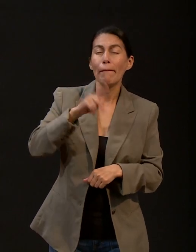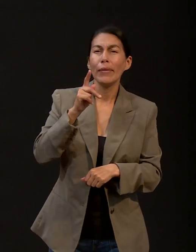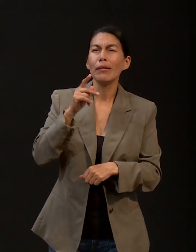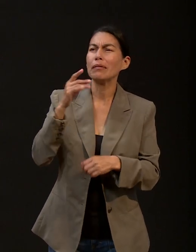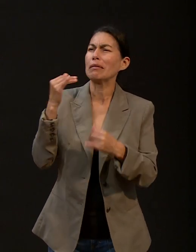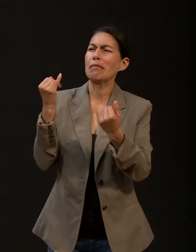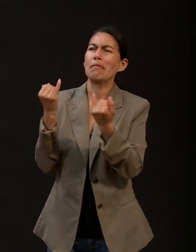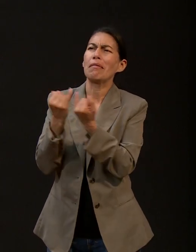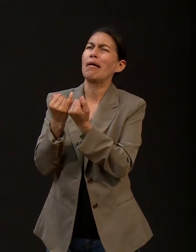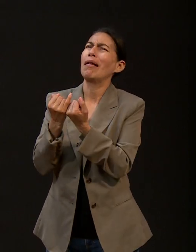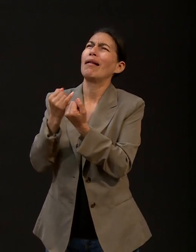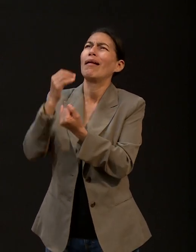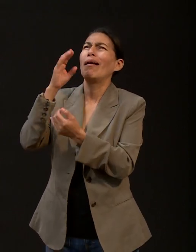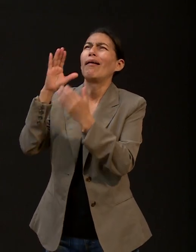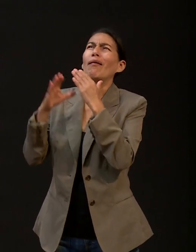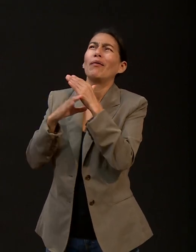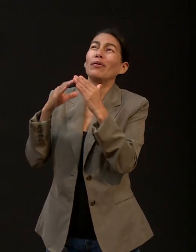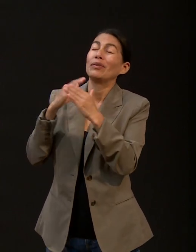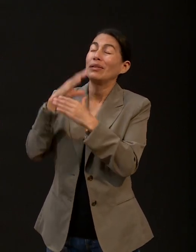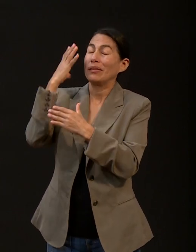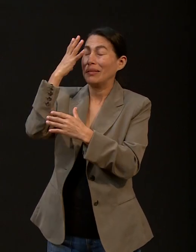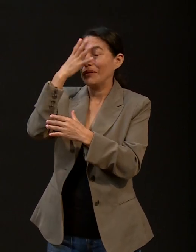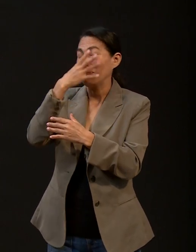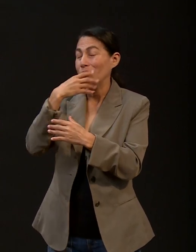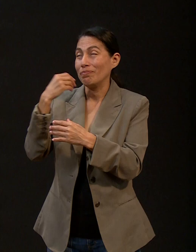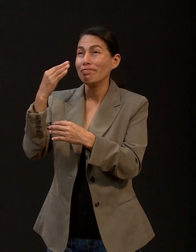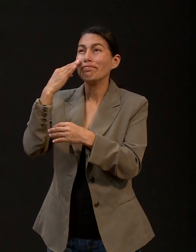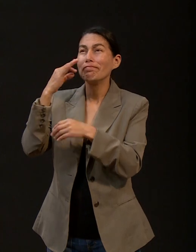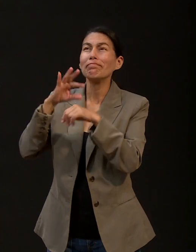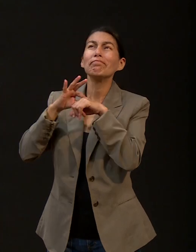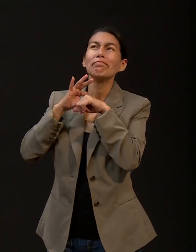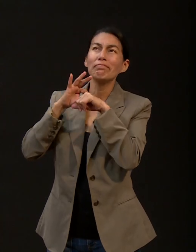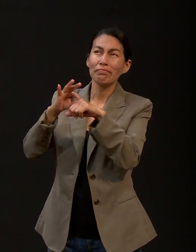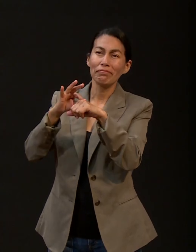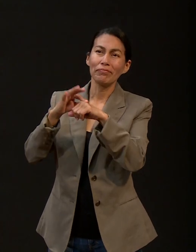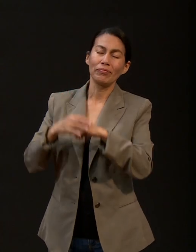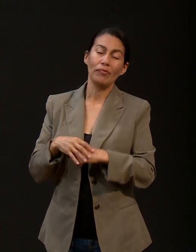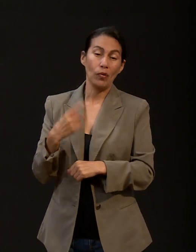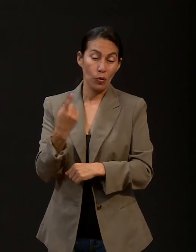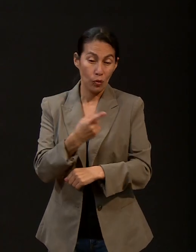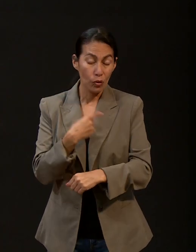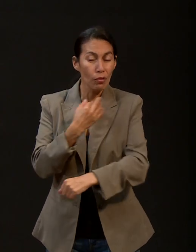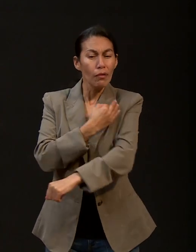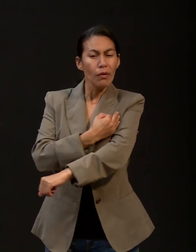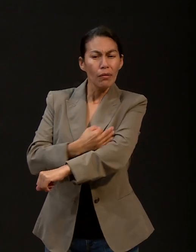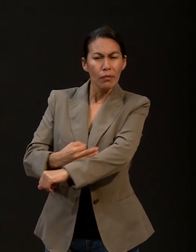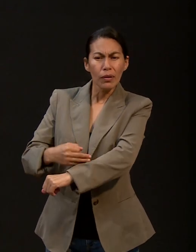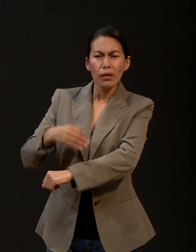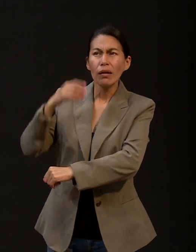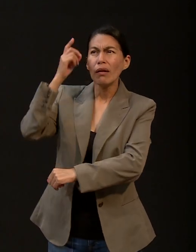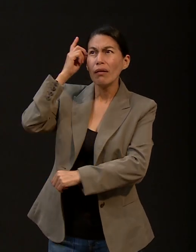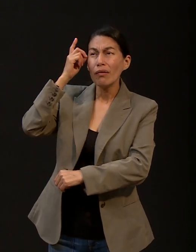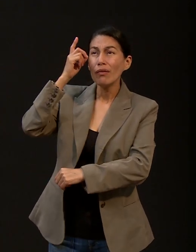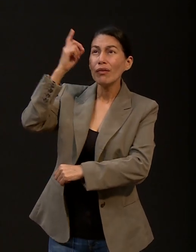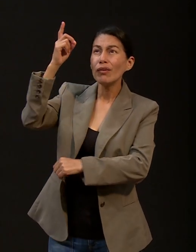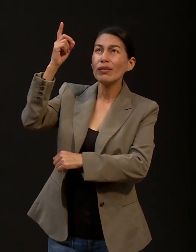bellas. A través de este proceso podemos, hemos como familia, hemos visto la mano de Dios